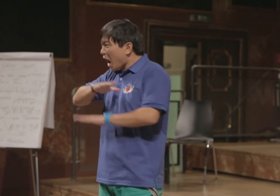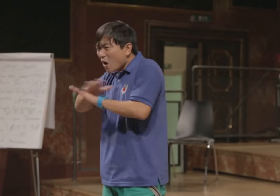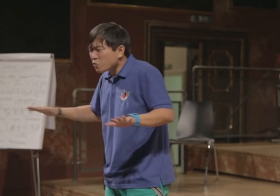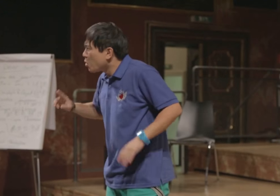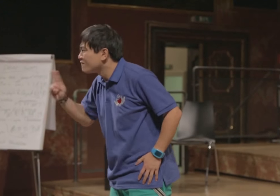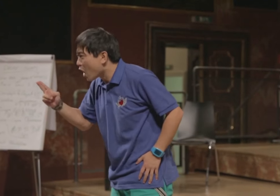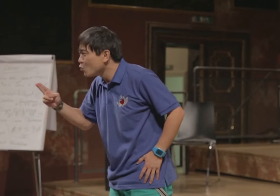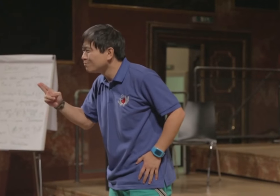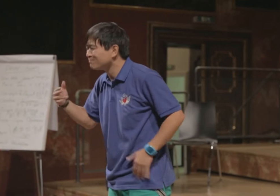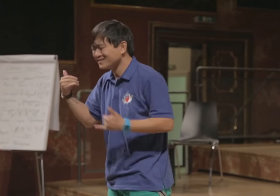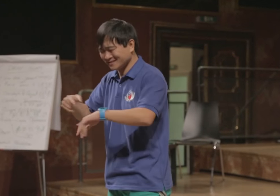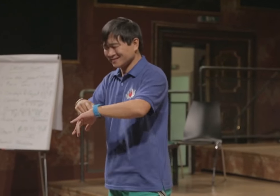Ich habe mit dem Rauchen aufgehört.